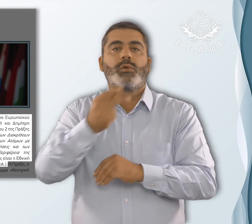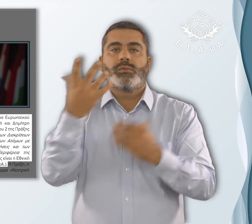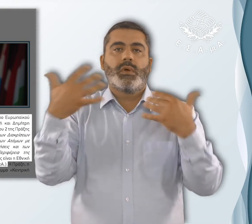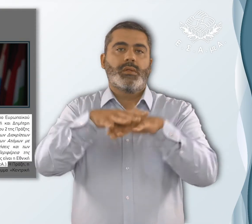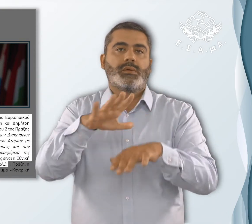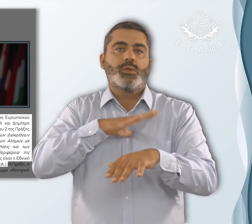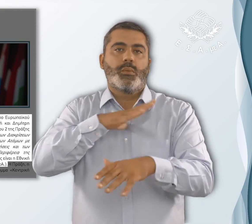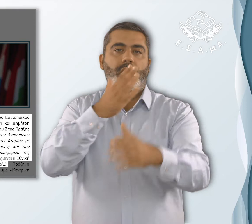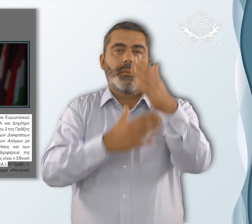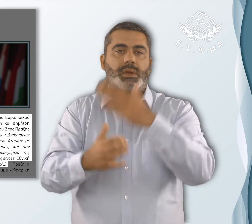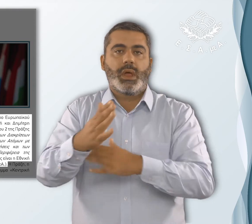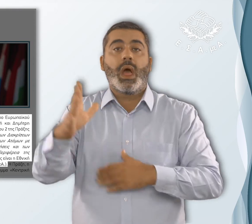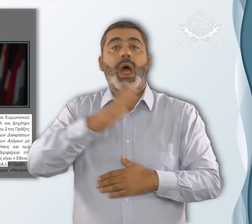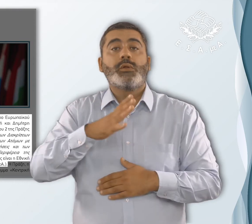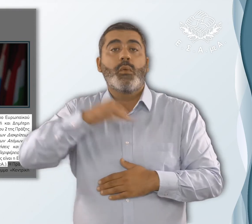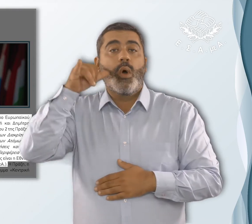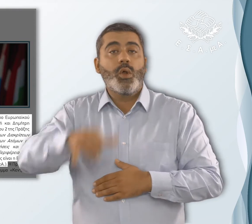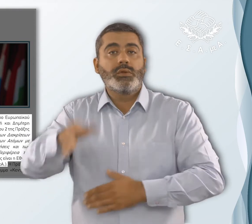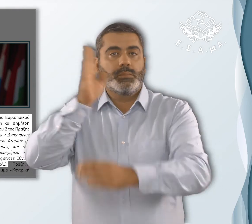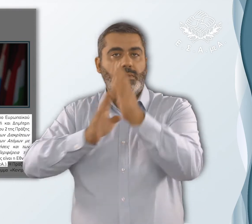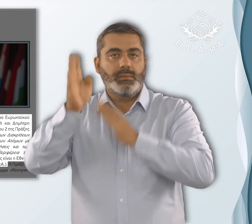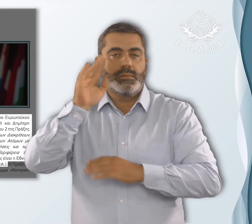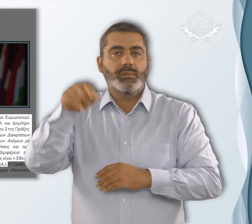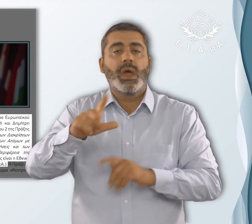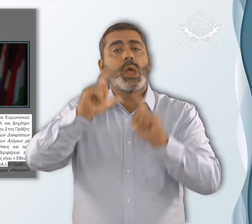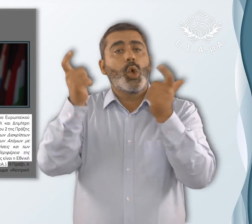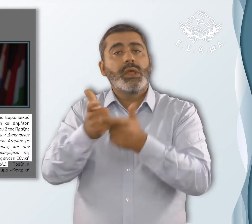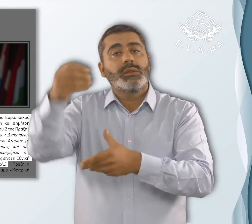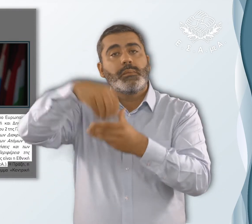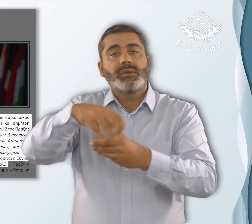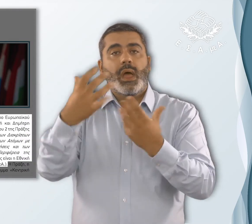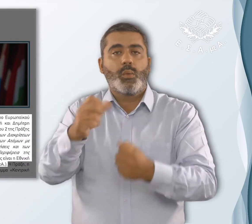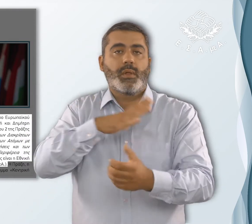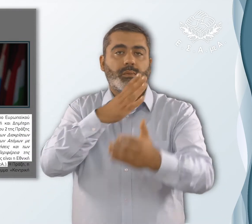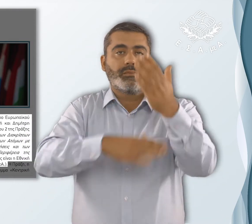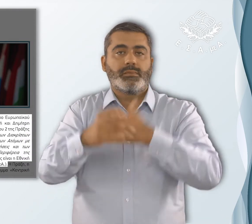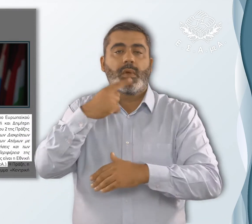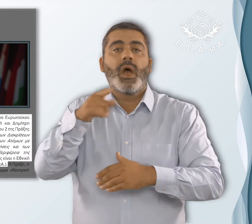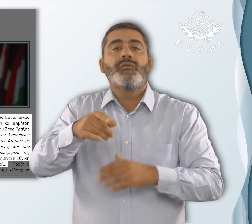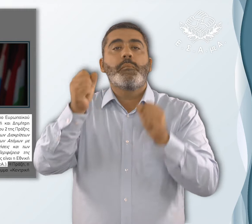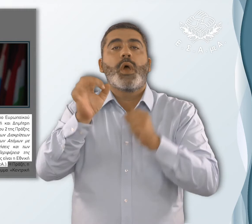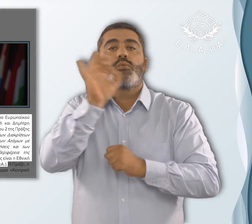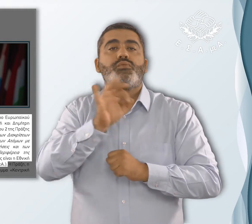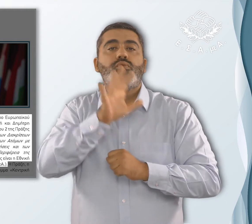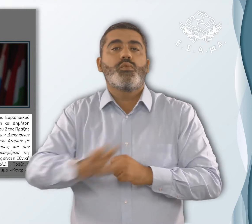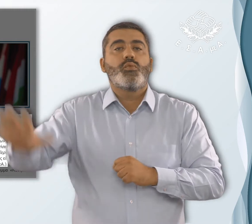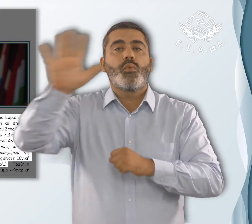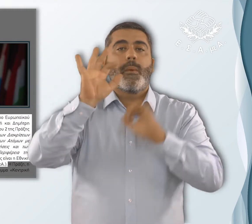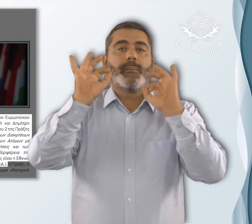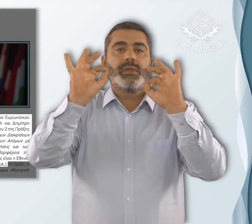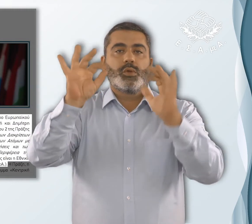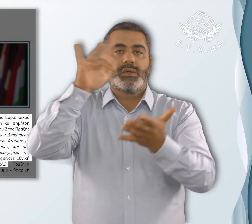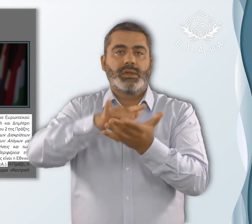ένταξης των ατόμων με αναπηρία, των ατόμων με χρόνιες παθήσεις και των οικογενειών τους που διαβιούν στην περιφέρεια της